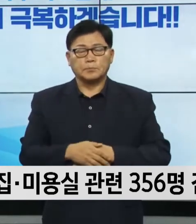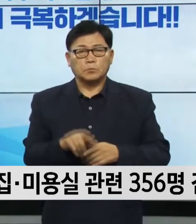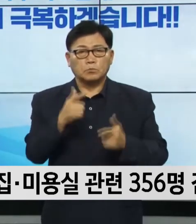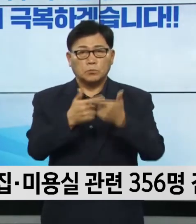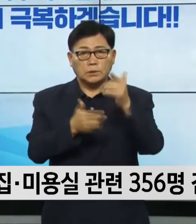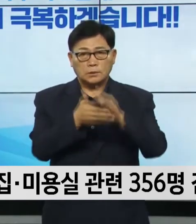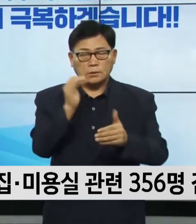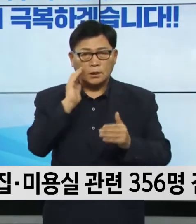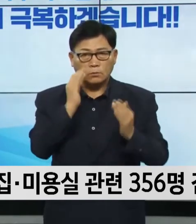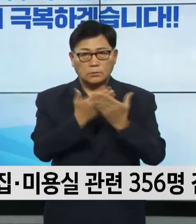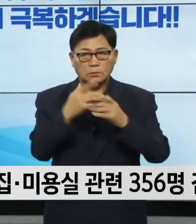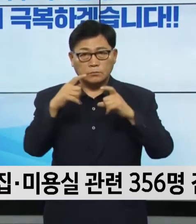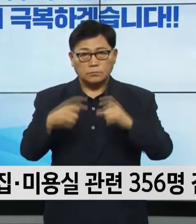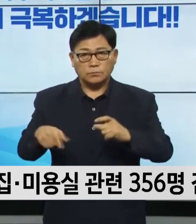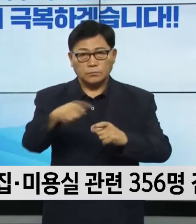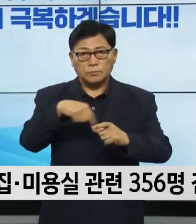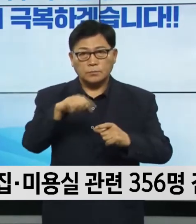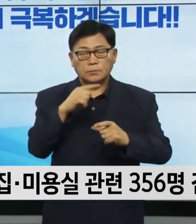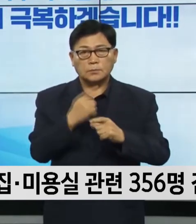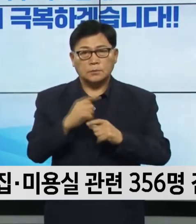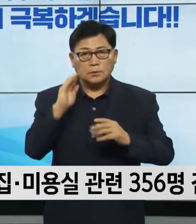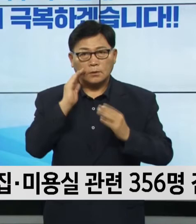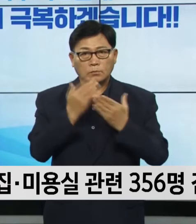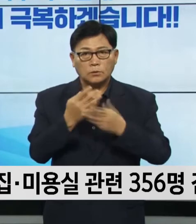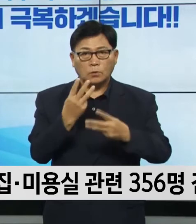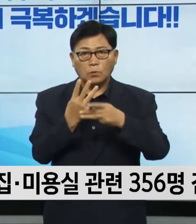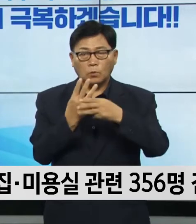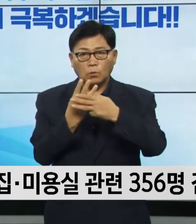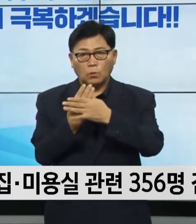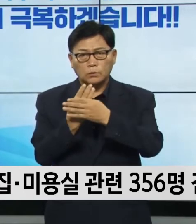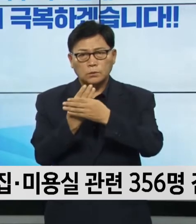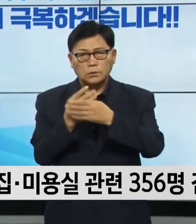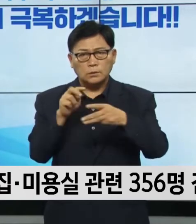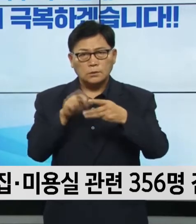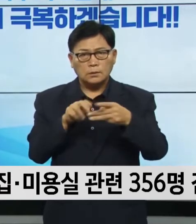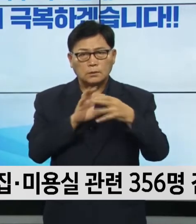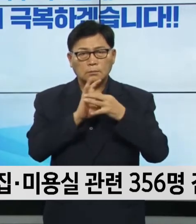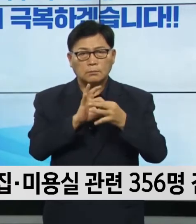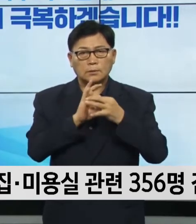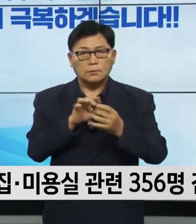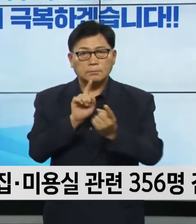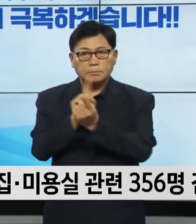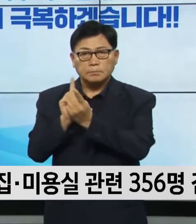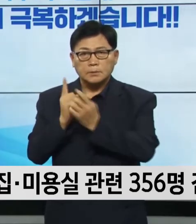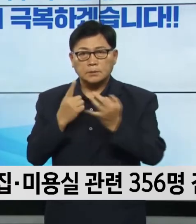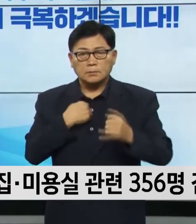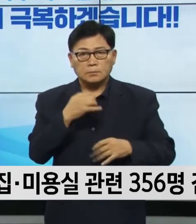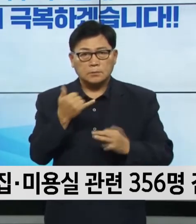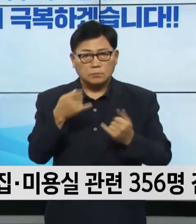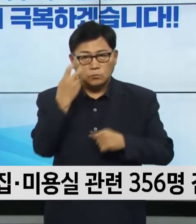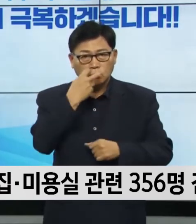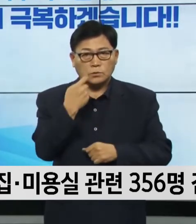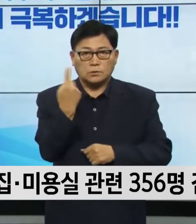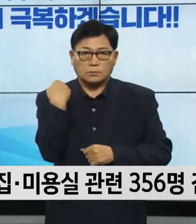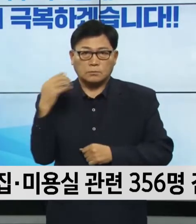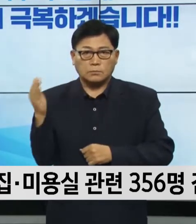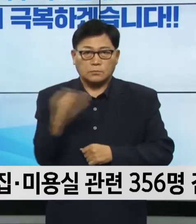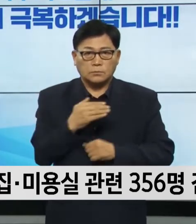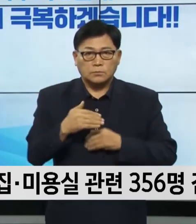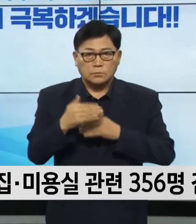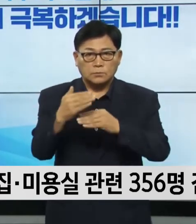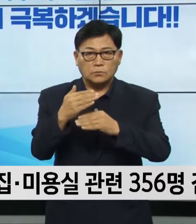부산시 해운대구 소재한 해운대 온천센터와 관련한 접촉자에 대한 조사가 어제부터